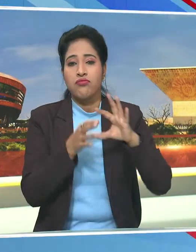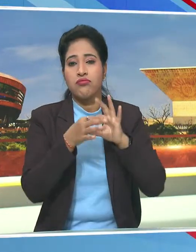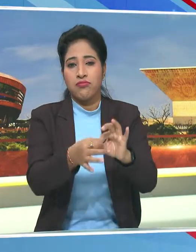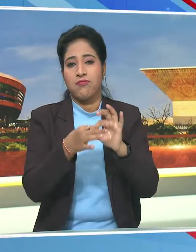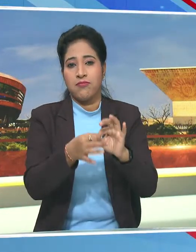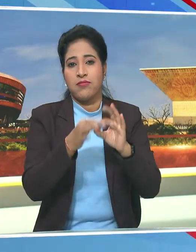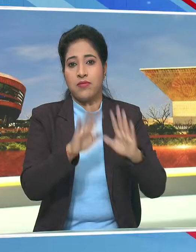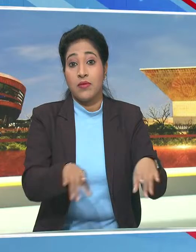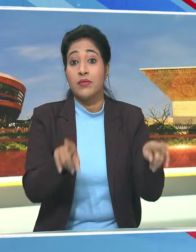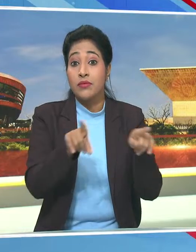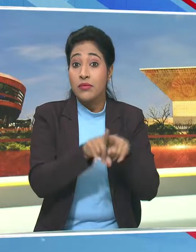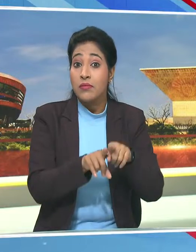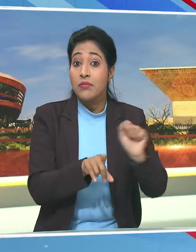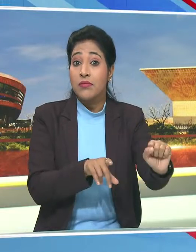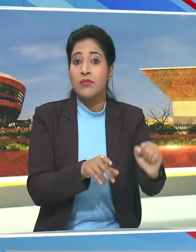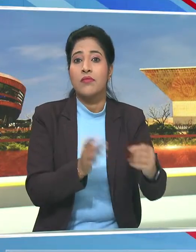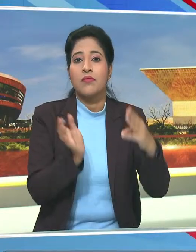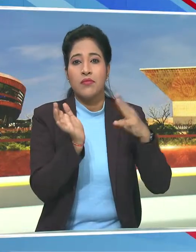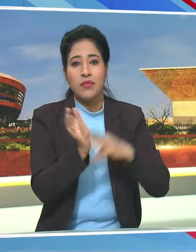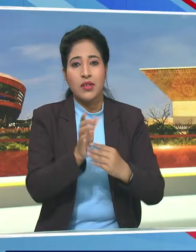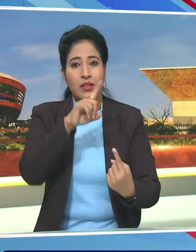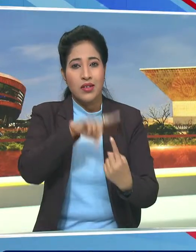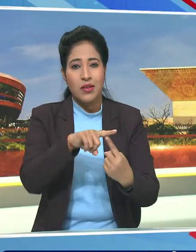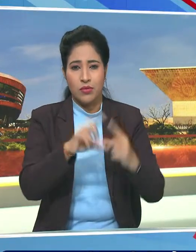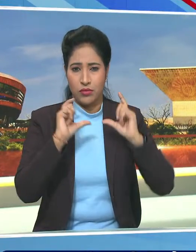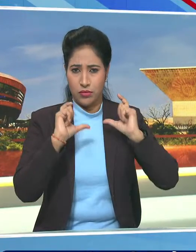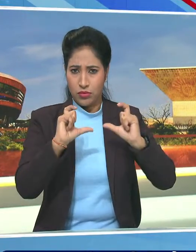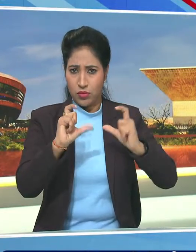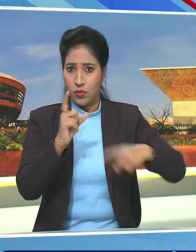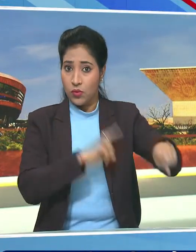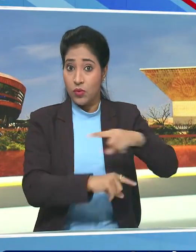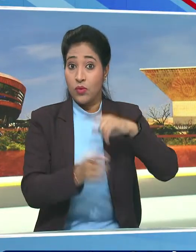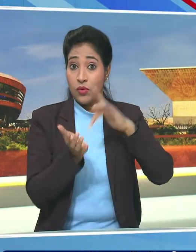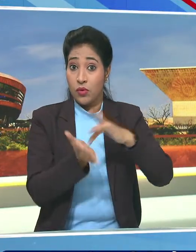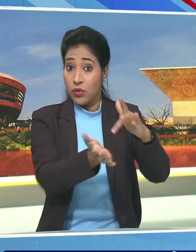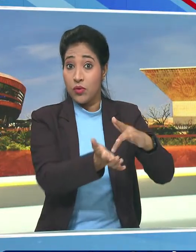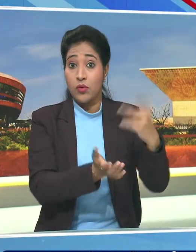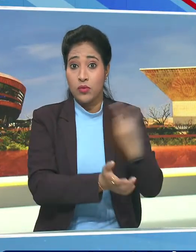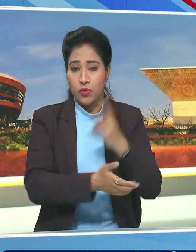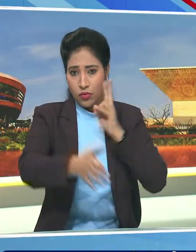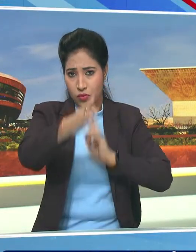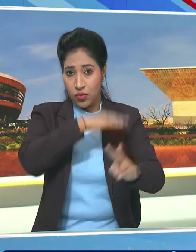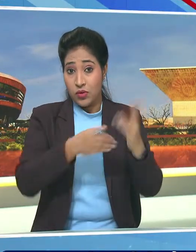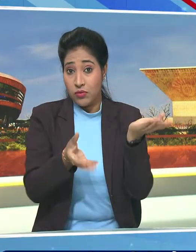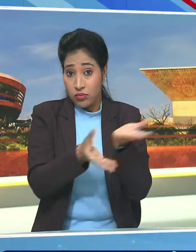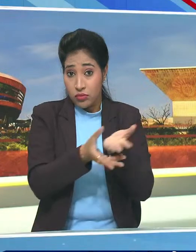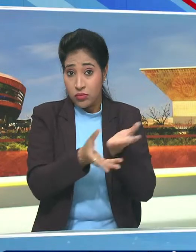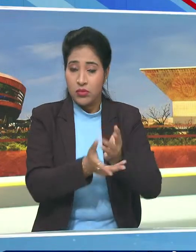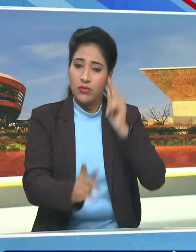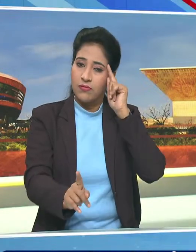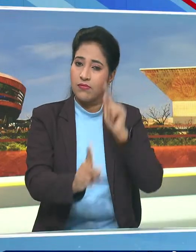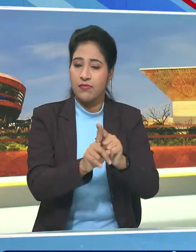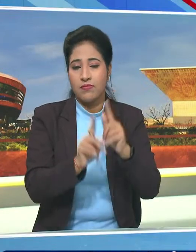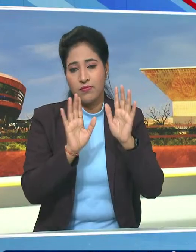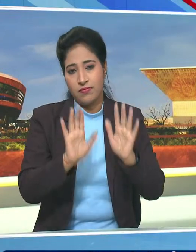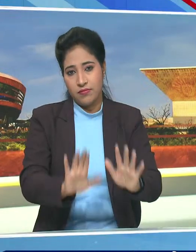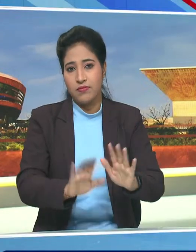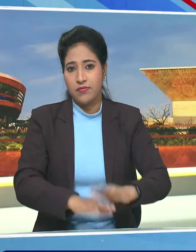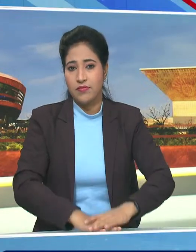जुड़े हैं ऐसे में मेरिटाइम सिक्यूर्टी को लेकर भी दोनों ही देश विजन डॉक्यूमेंट जारी करने पर सहमत हुए